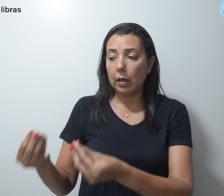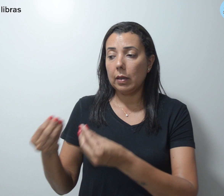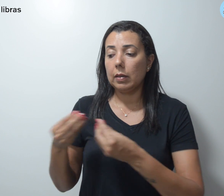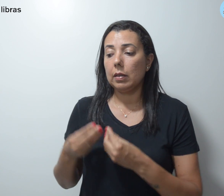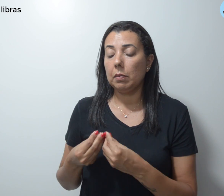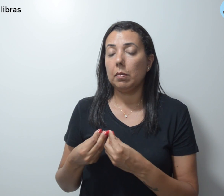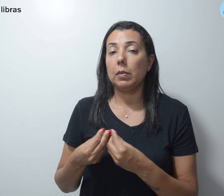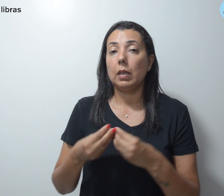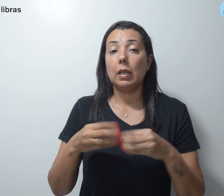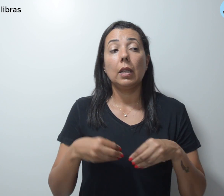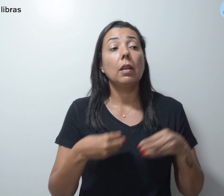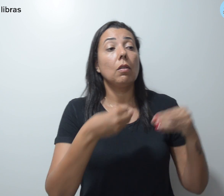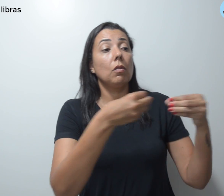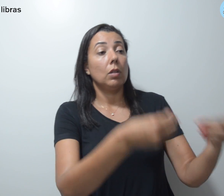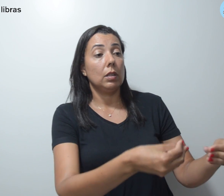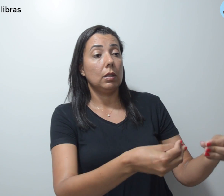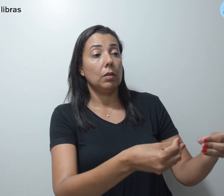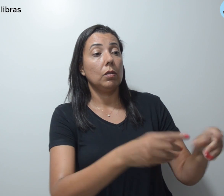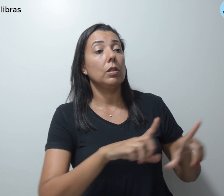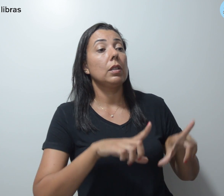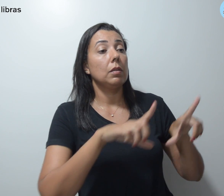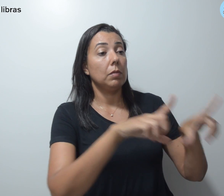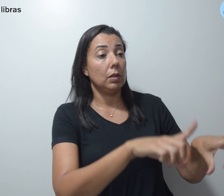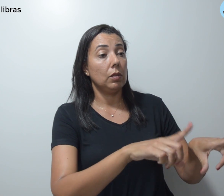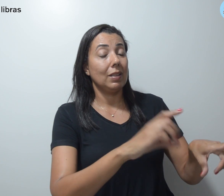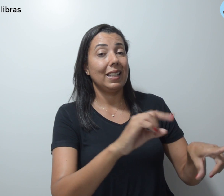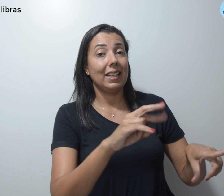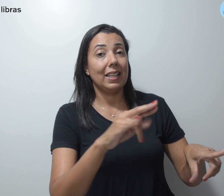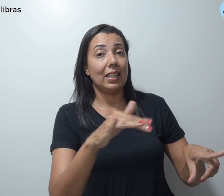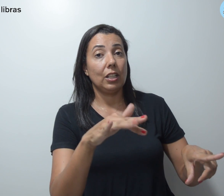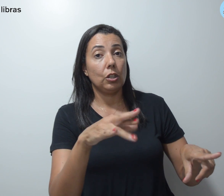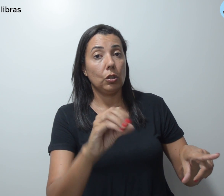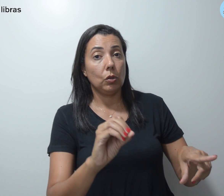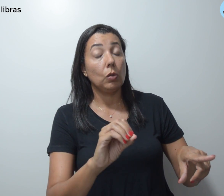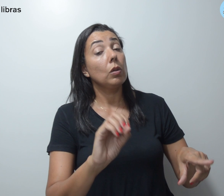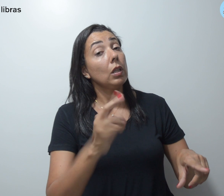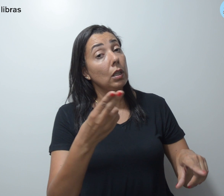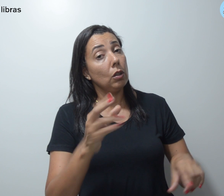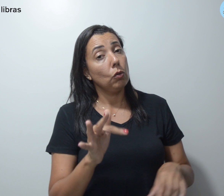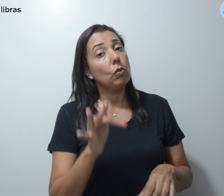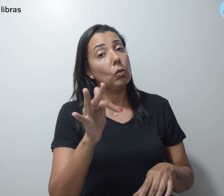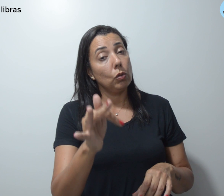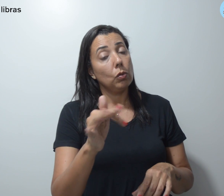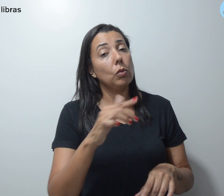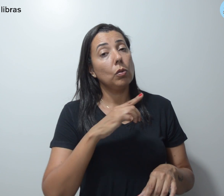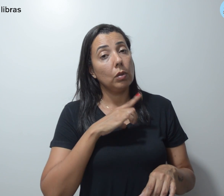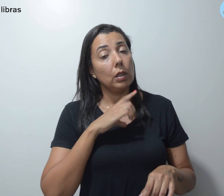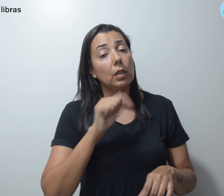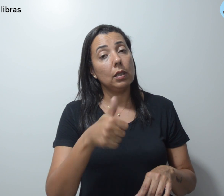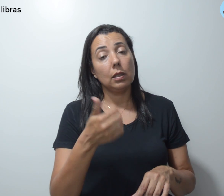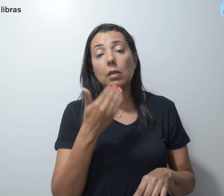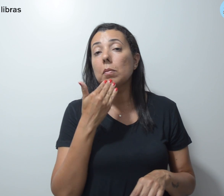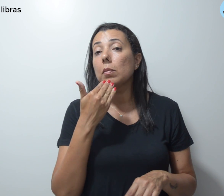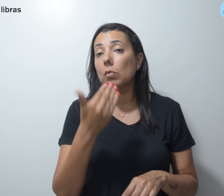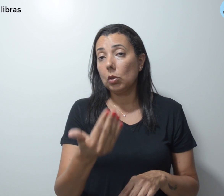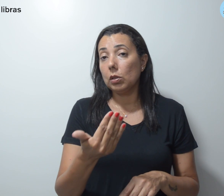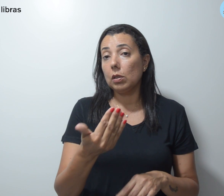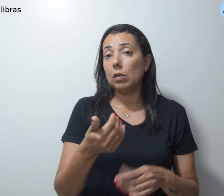devolução de certidão de crédito que eventualmente tenha sido solicitado perante